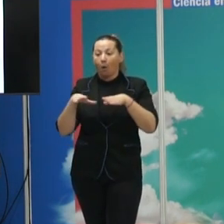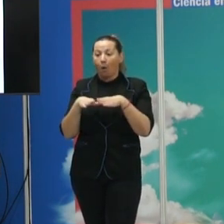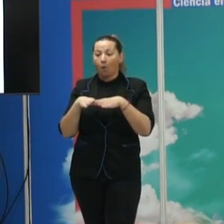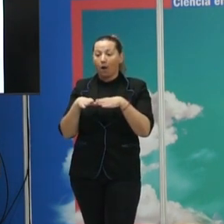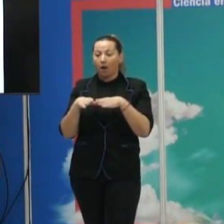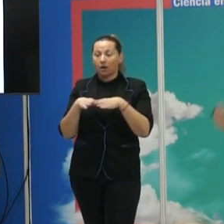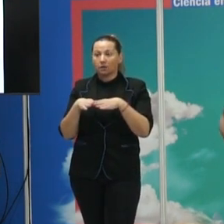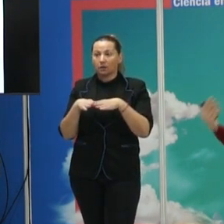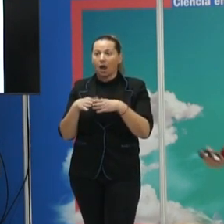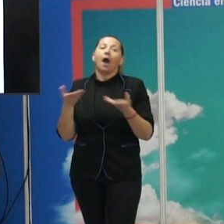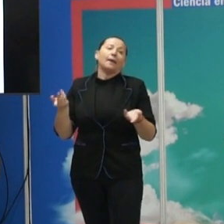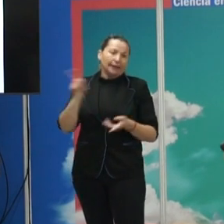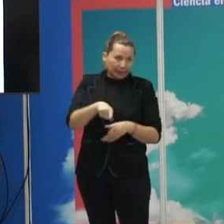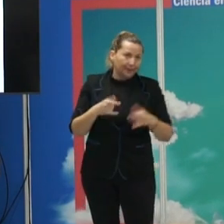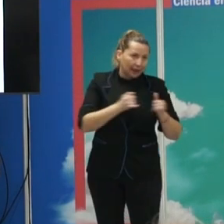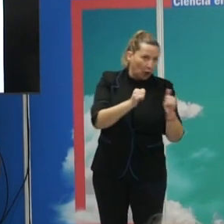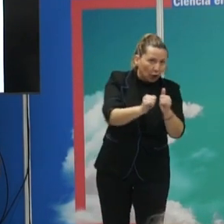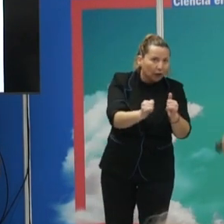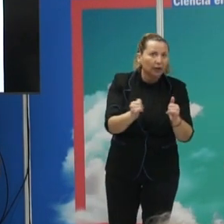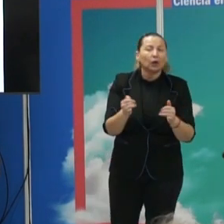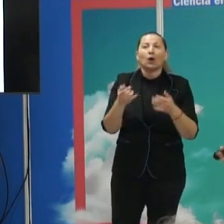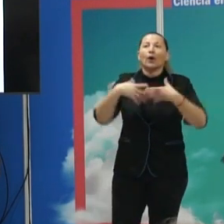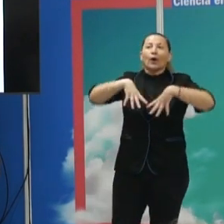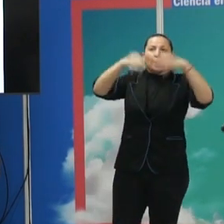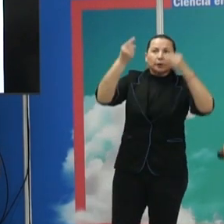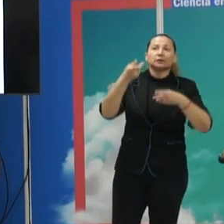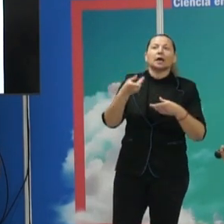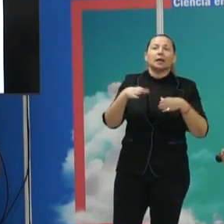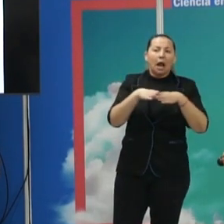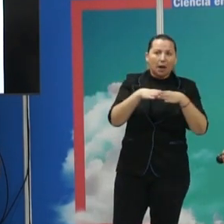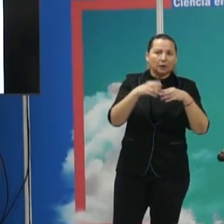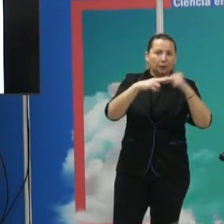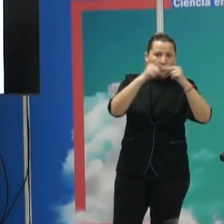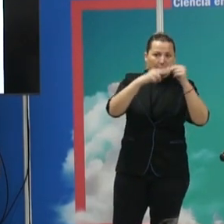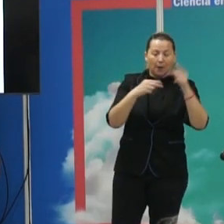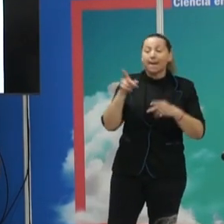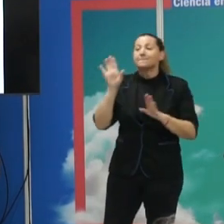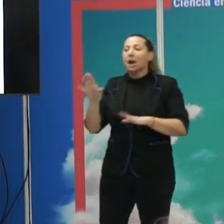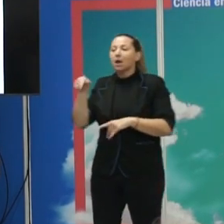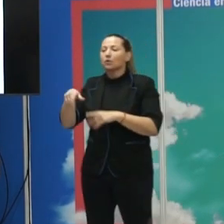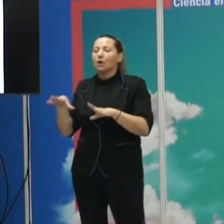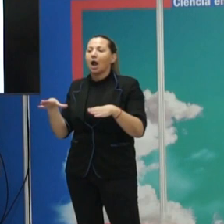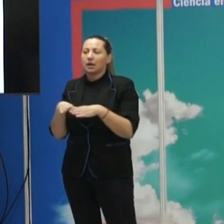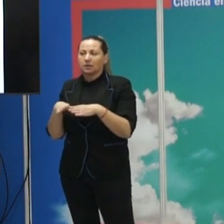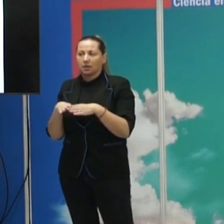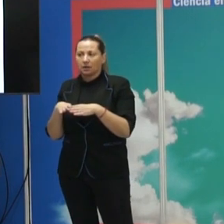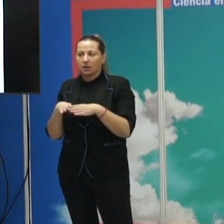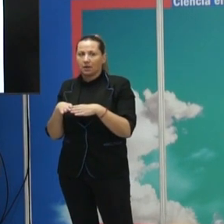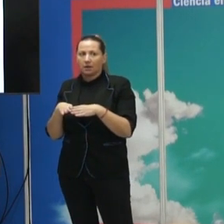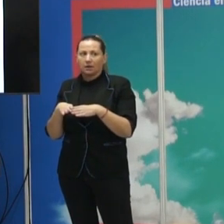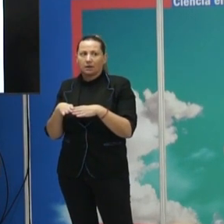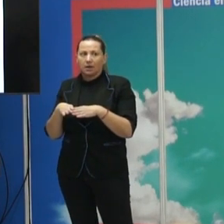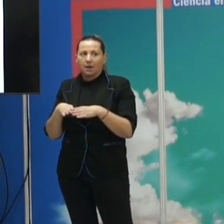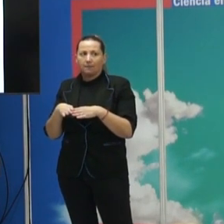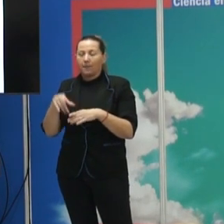También lo hacían en las montañas y en los ríos y demás, pero bueno, que el santuario sí que se utilizaba para demarcar fronteras. Pero no era un sitio por el que no